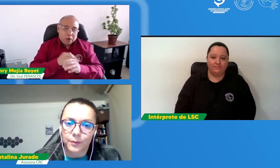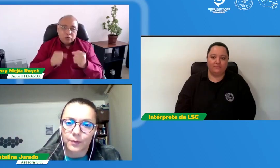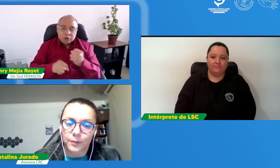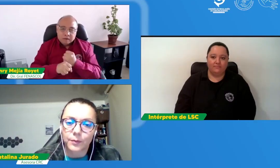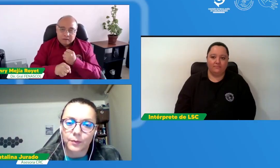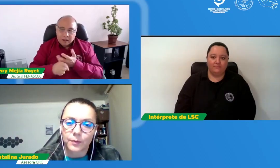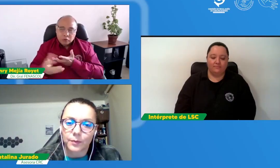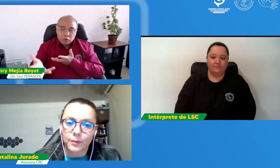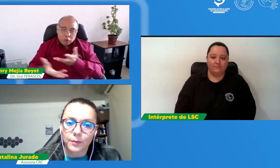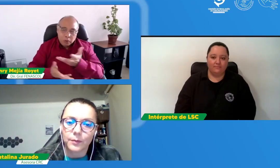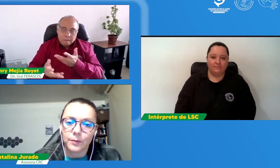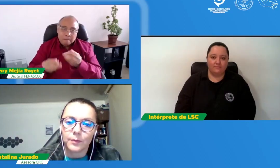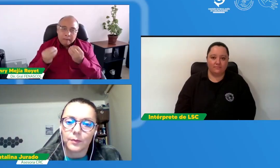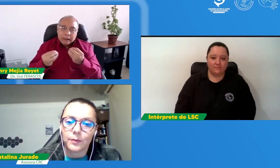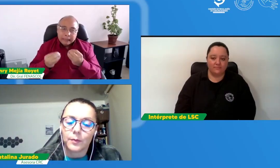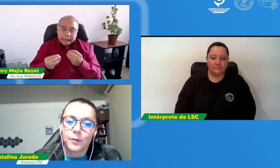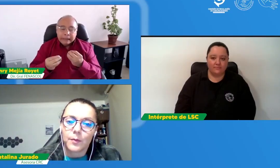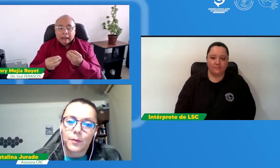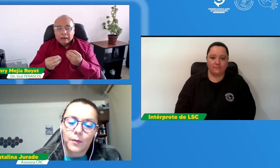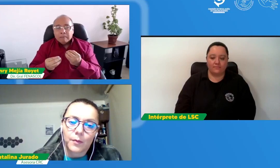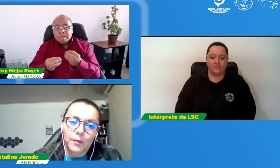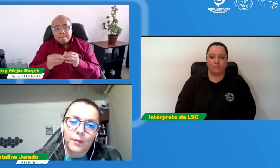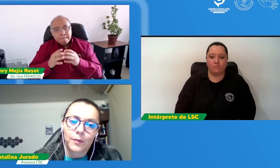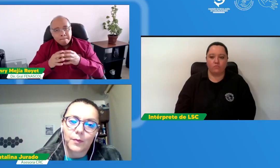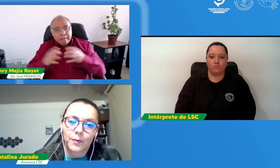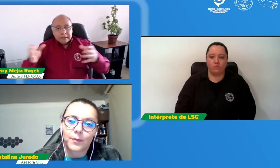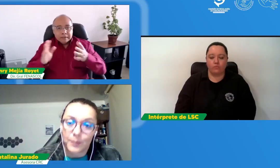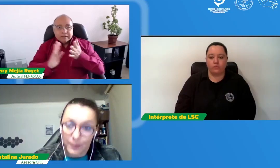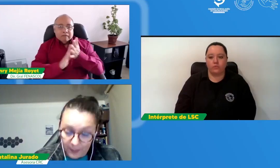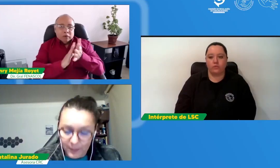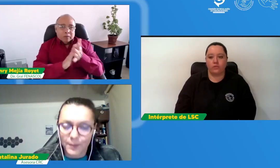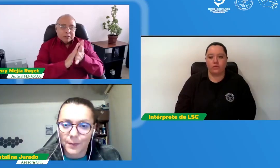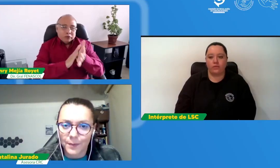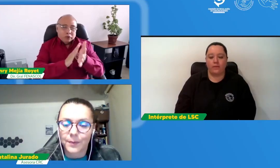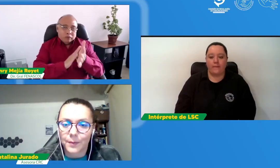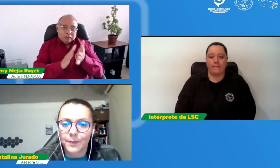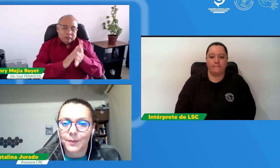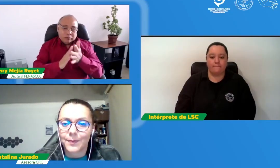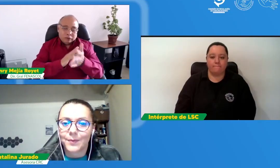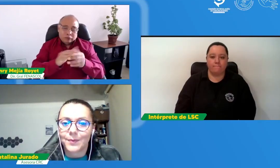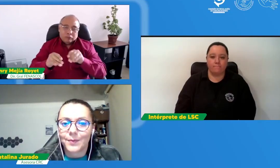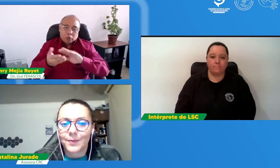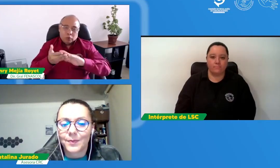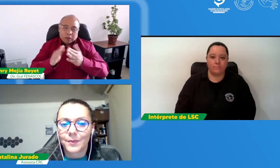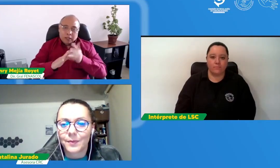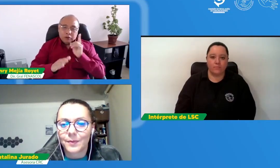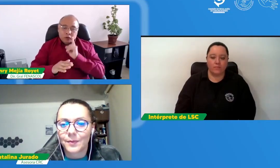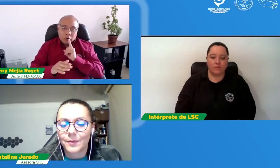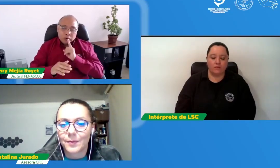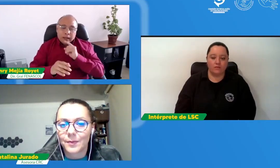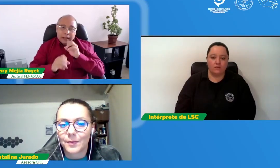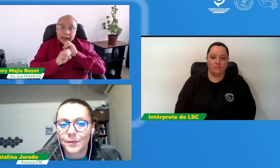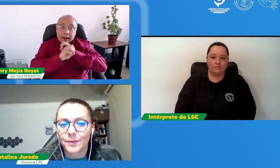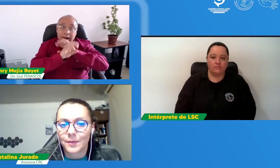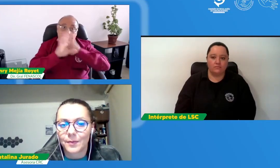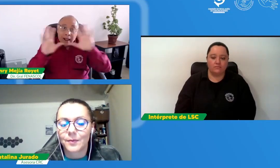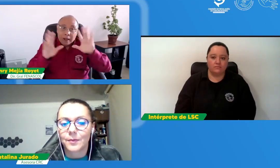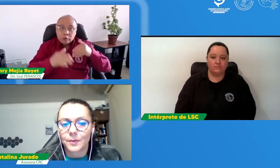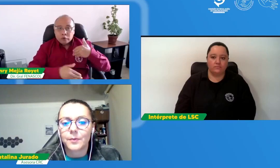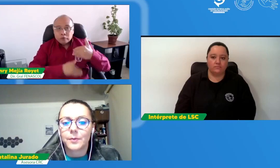se convoquen entonces vamos a continuar trabajando para sobre todo garantizar mayor información